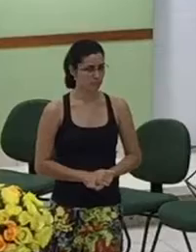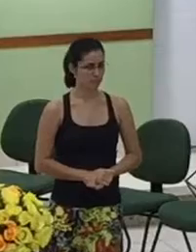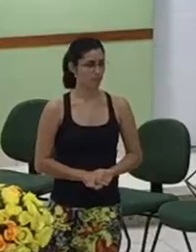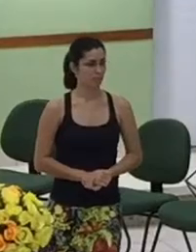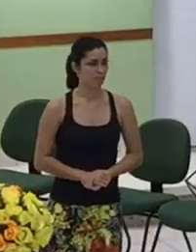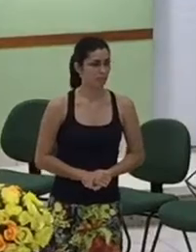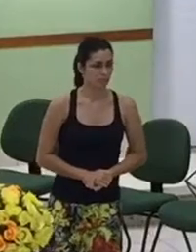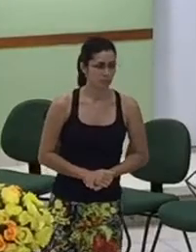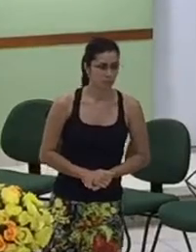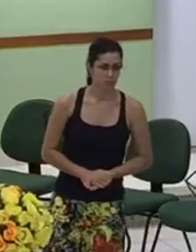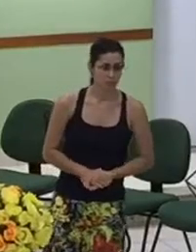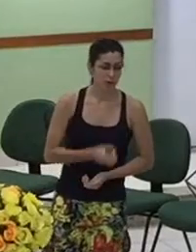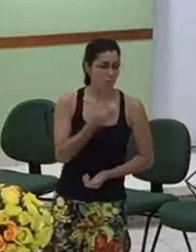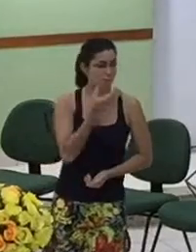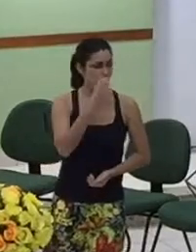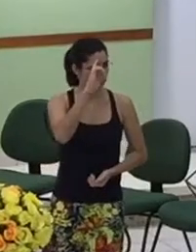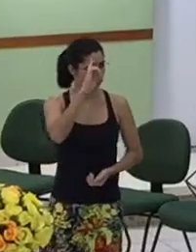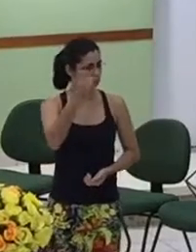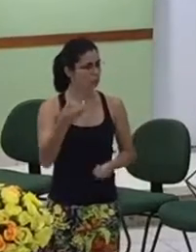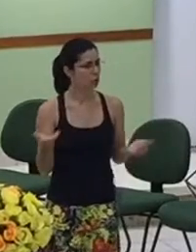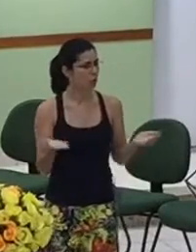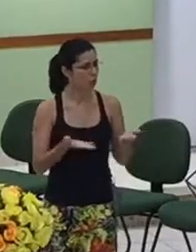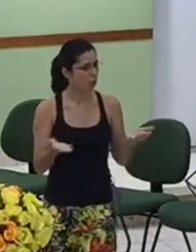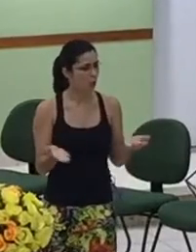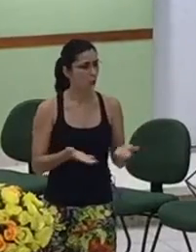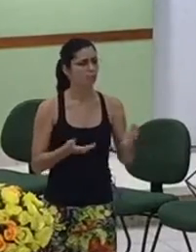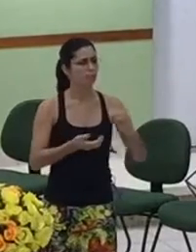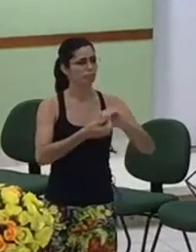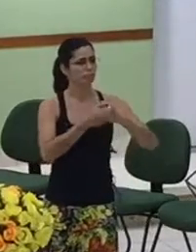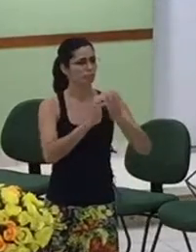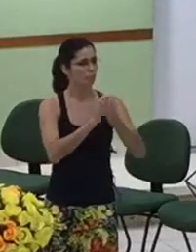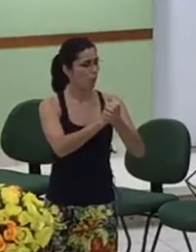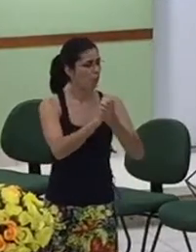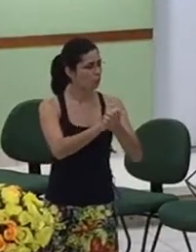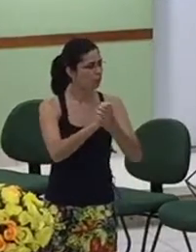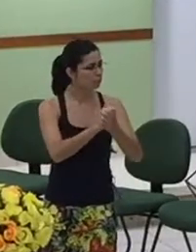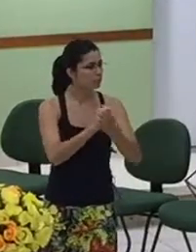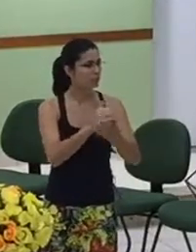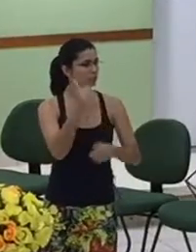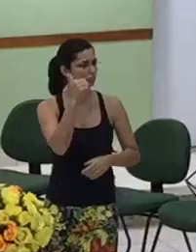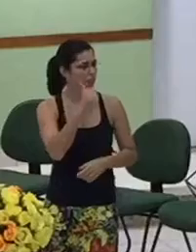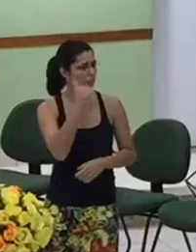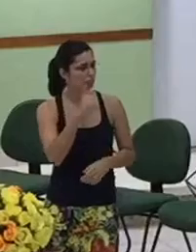nós prestamos homenagens às nossas mulheres, não só às esposas do pastor